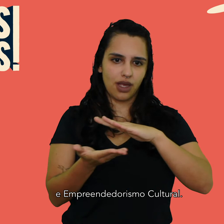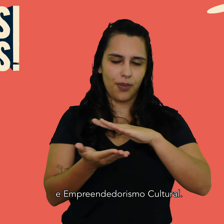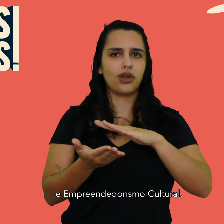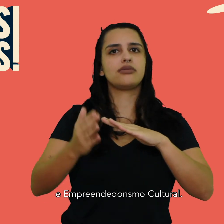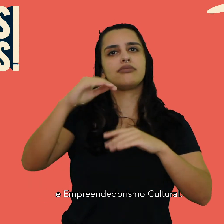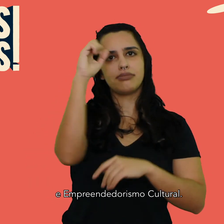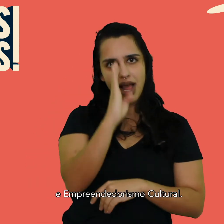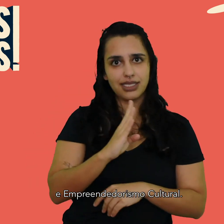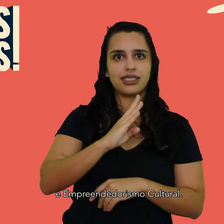Empreendedorismo Cultural.